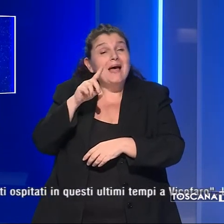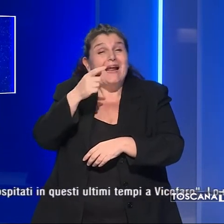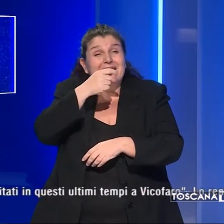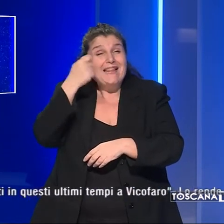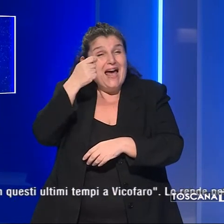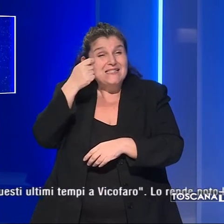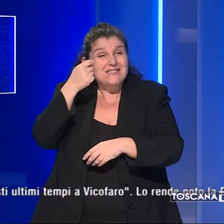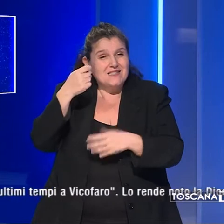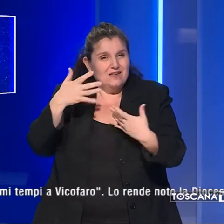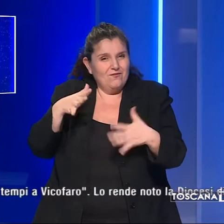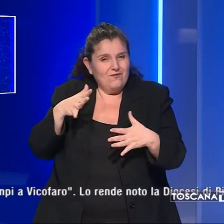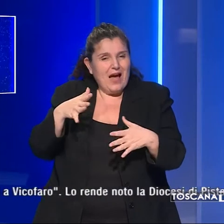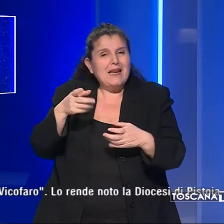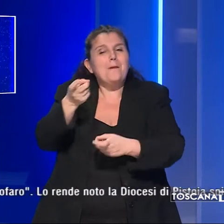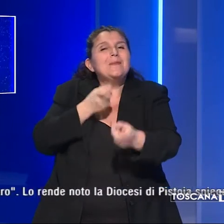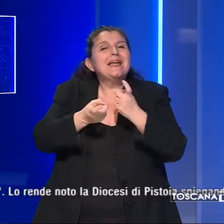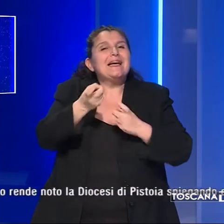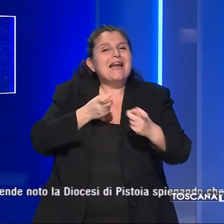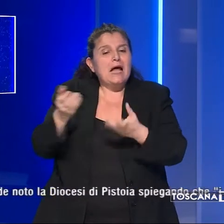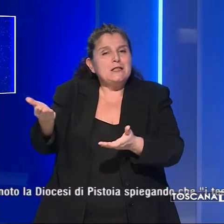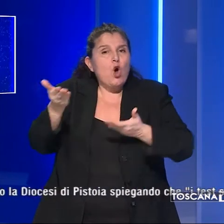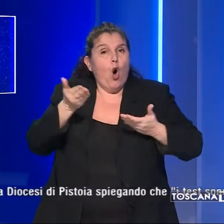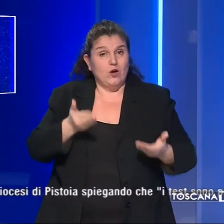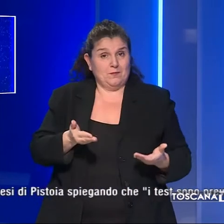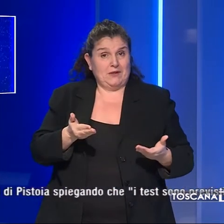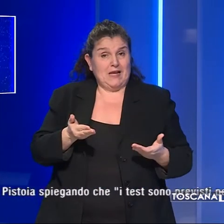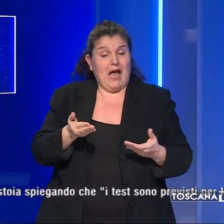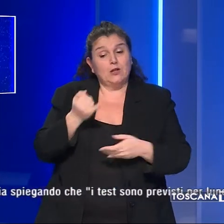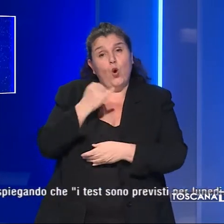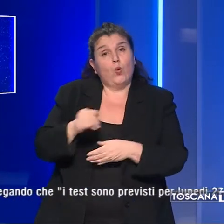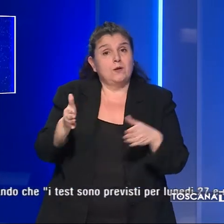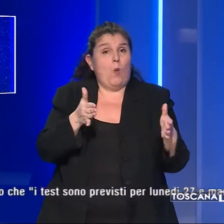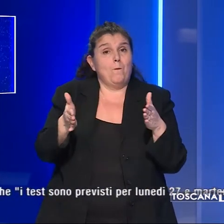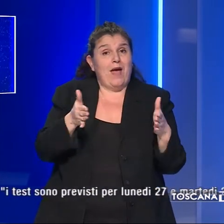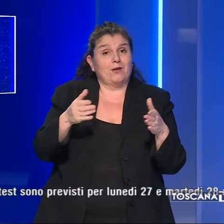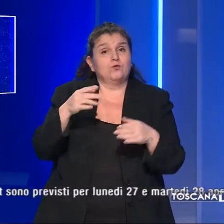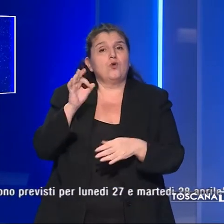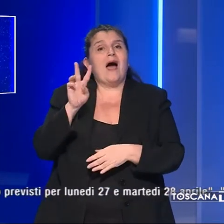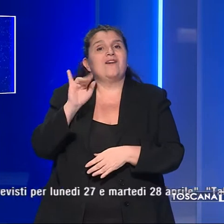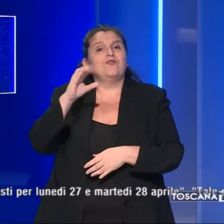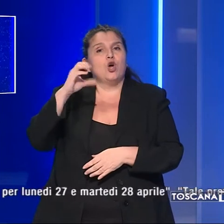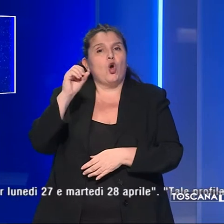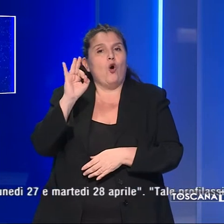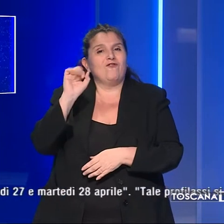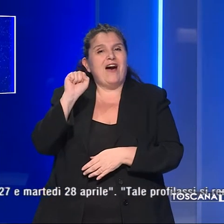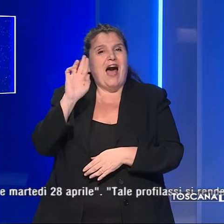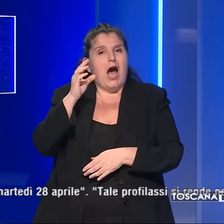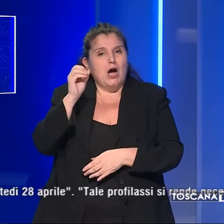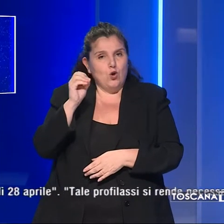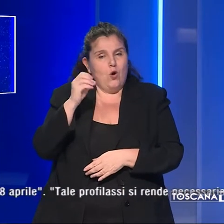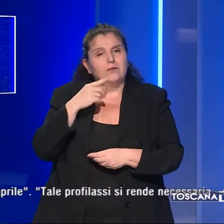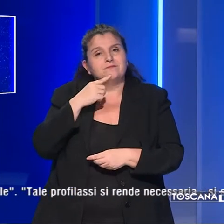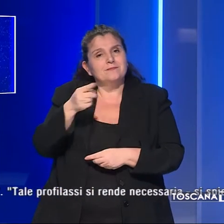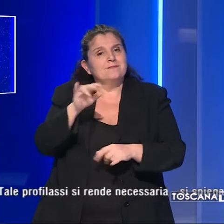sierologici ai migranti ospitati in questi ultimi tempi a Vicofaro. Lo rende noto la